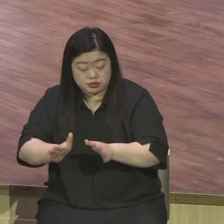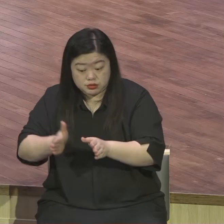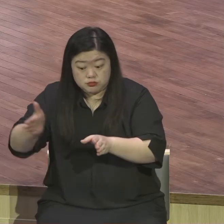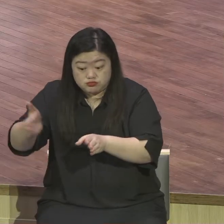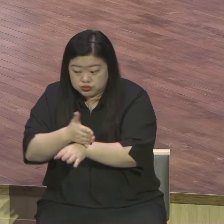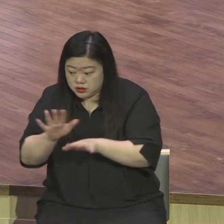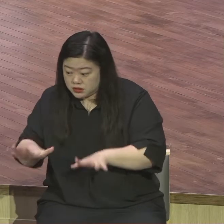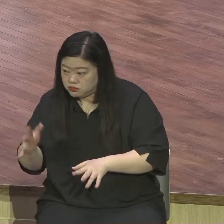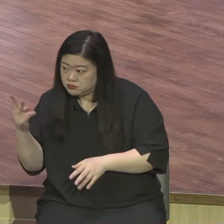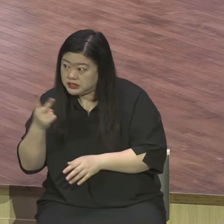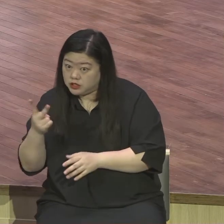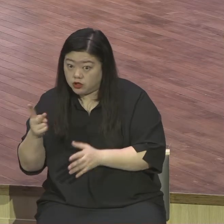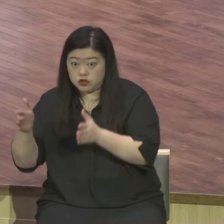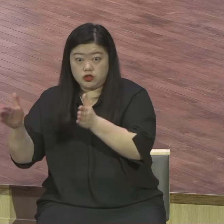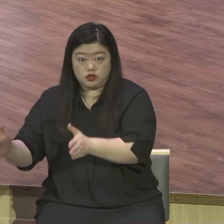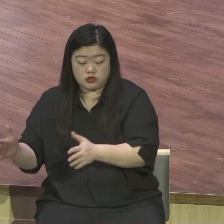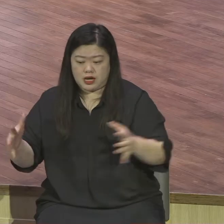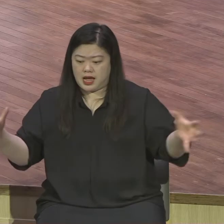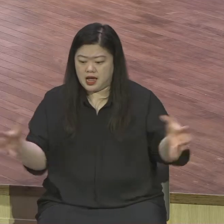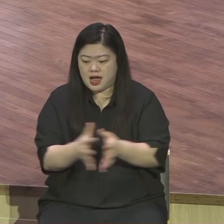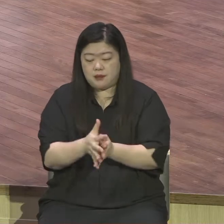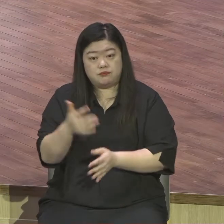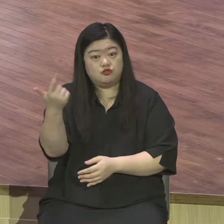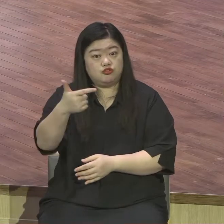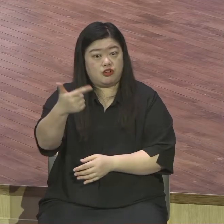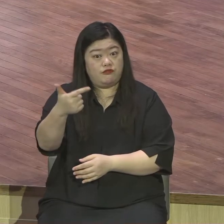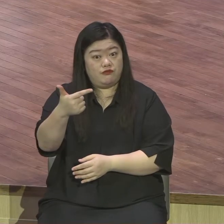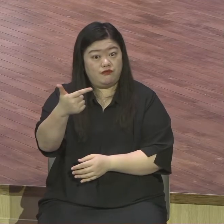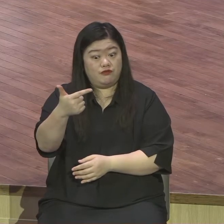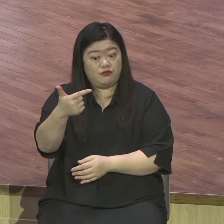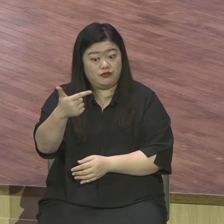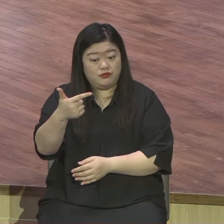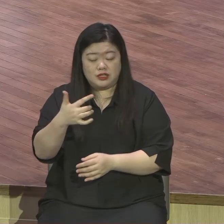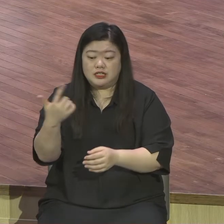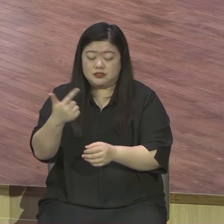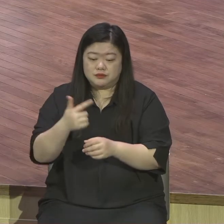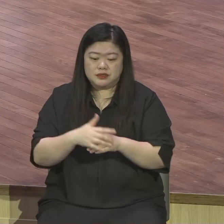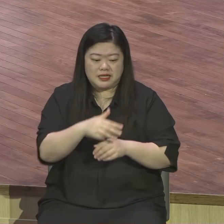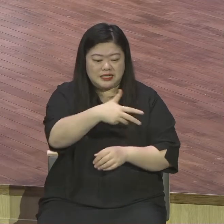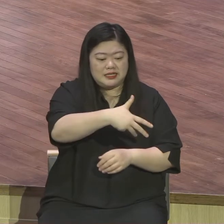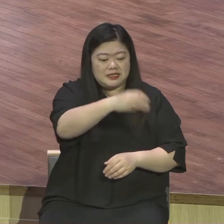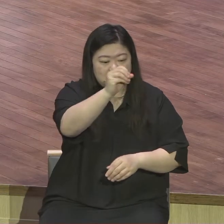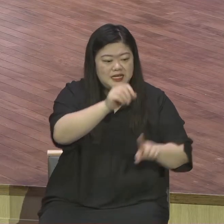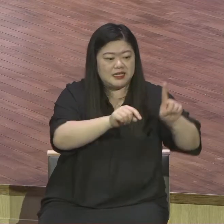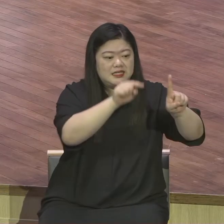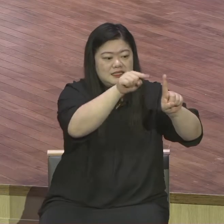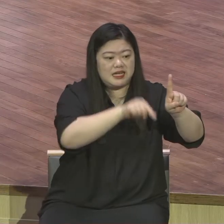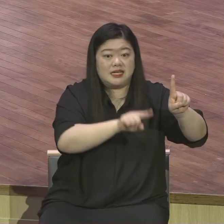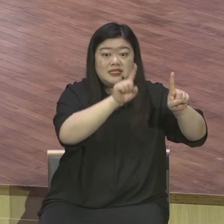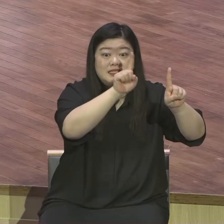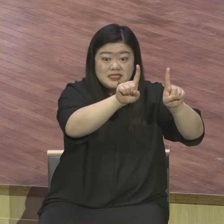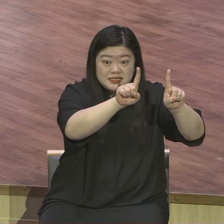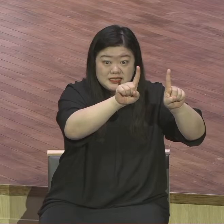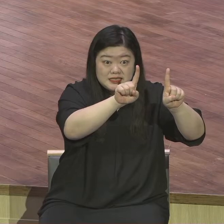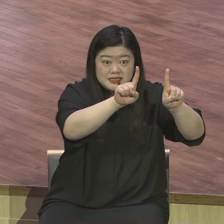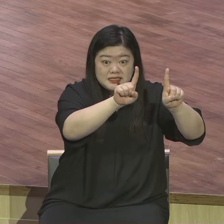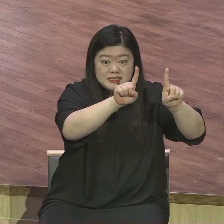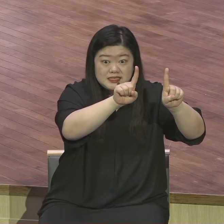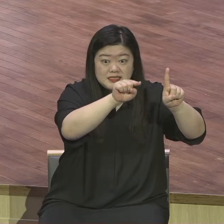하나님이 태초에 천지를 창조하시니라 1장 1절입니다 1장 1절을 다음에 2절 사이에